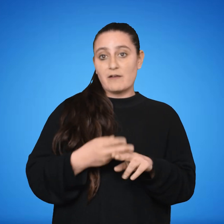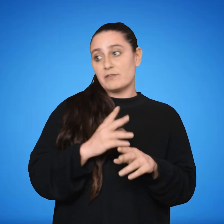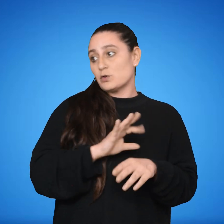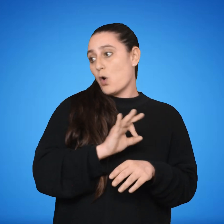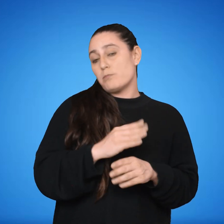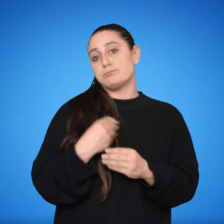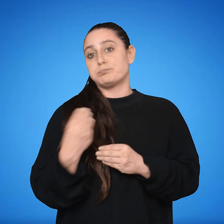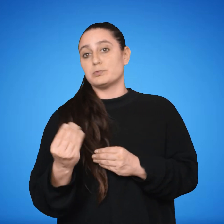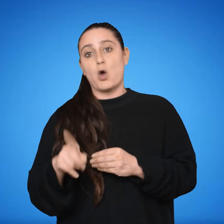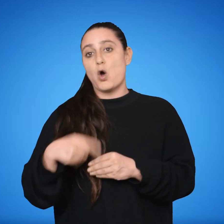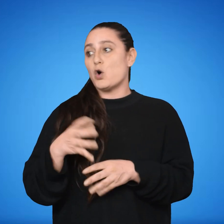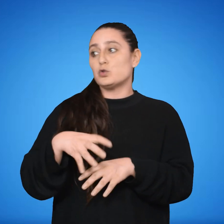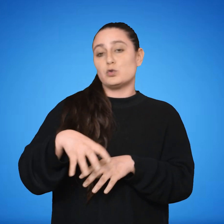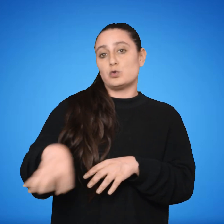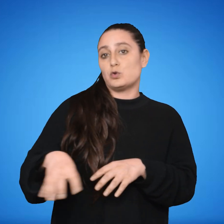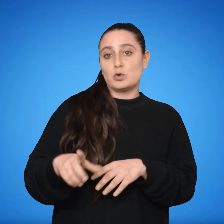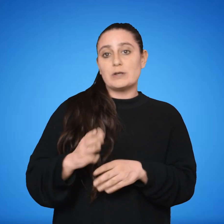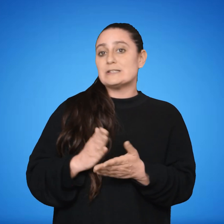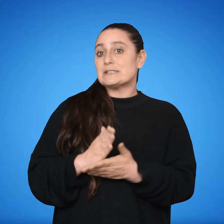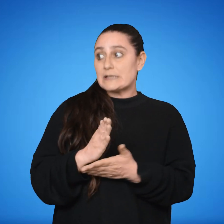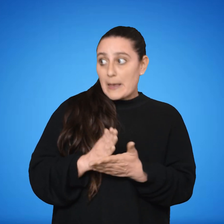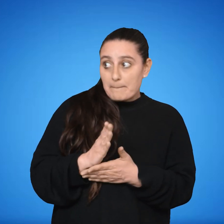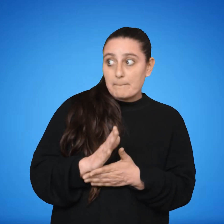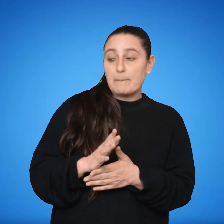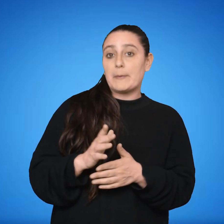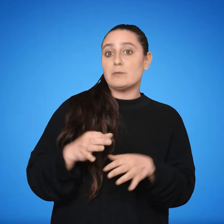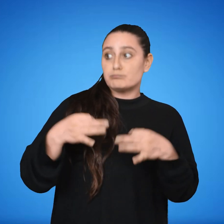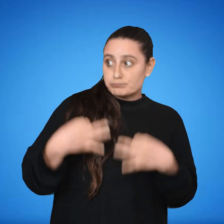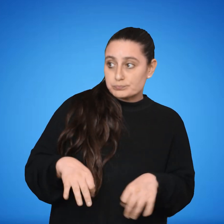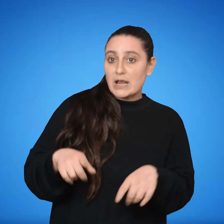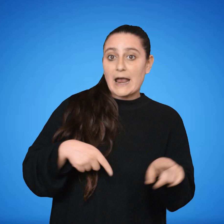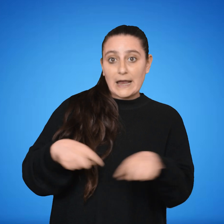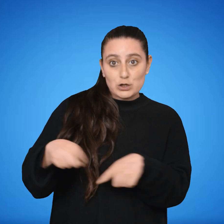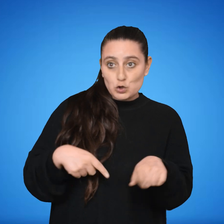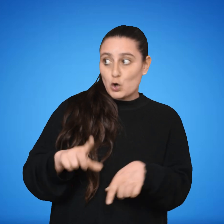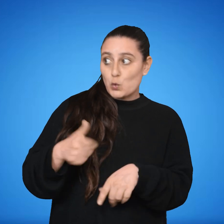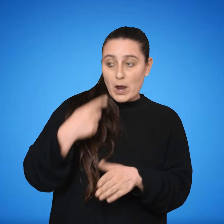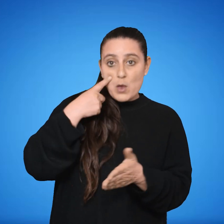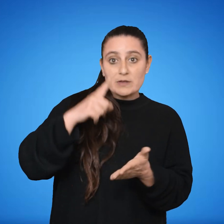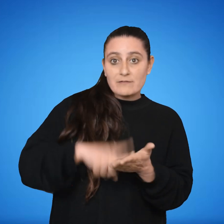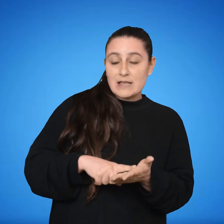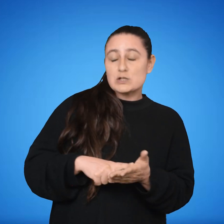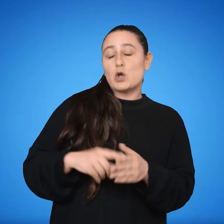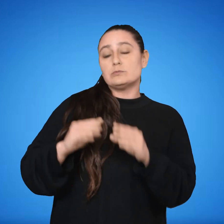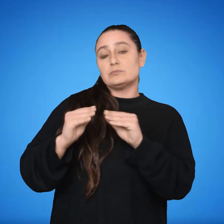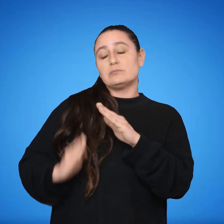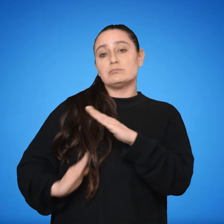para otro directorio o dirección general siempre que su gestión no haya merecido observación del Tribunal de Cuentas,